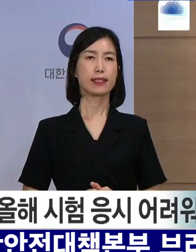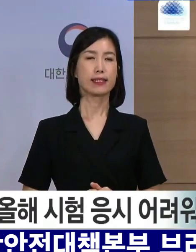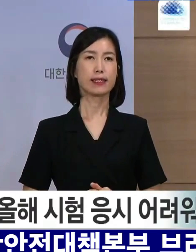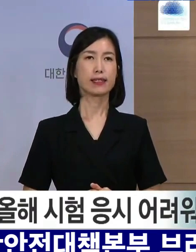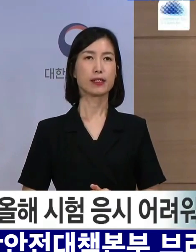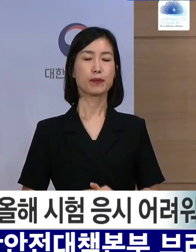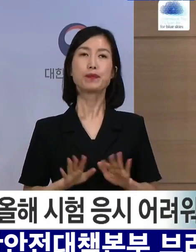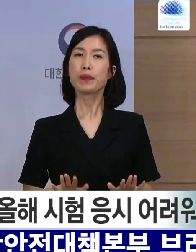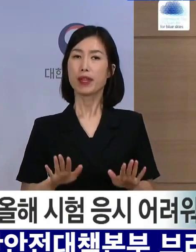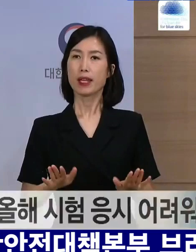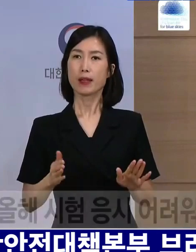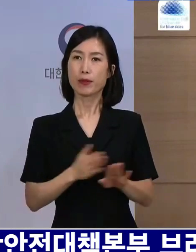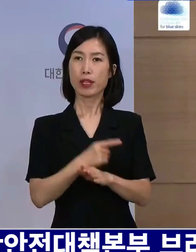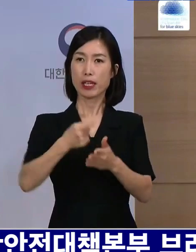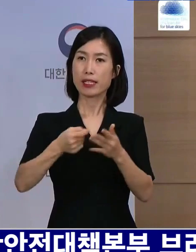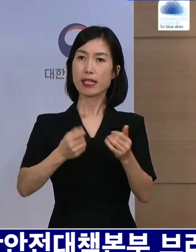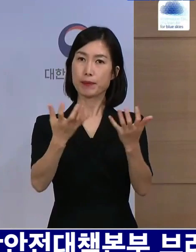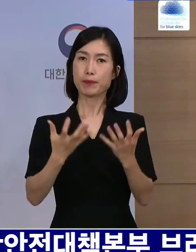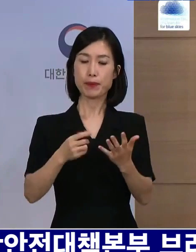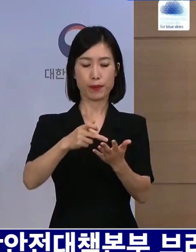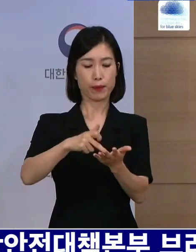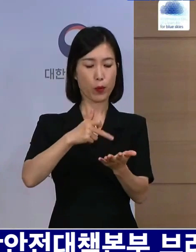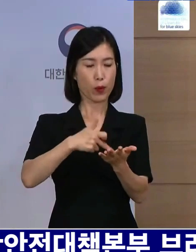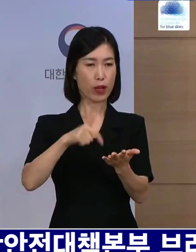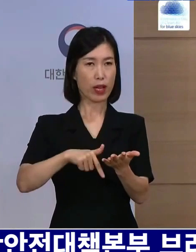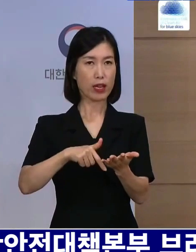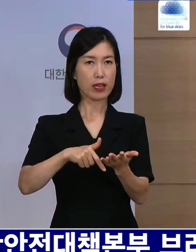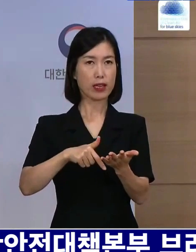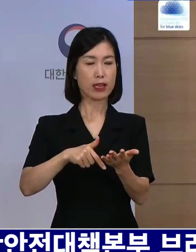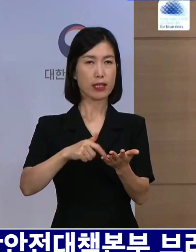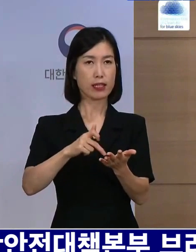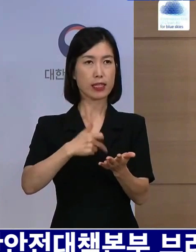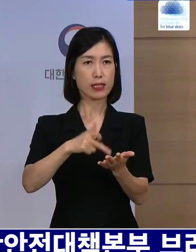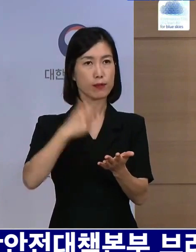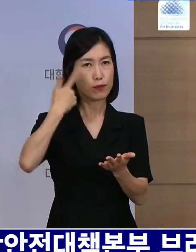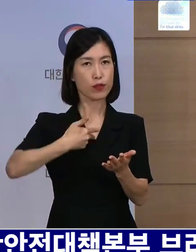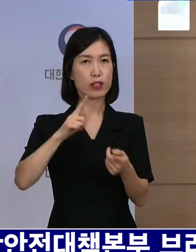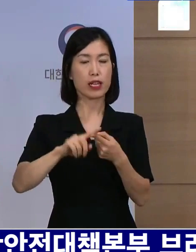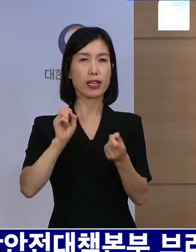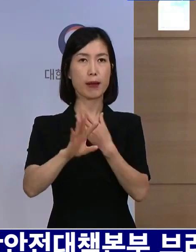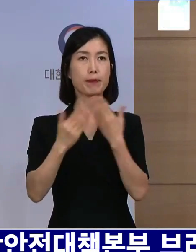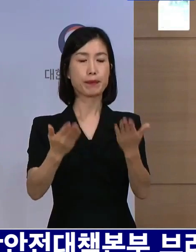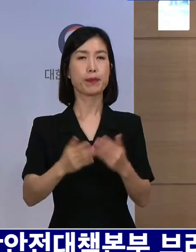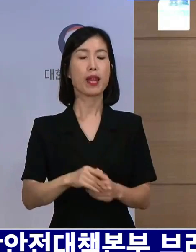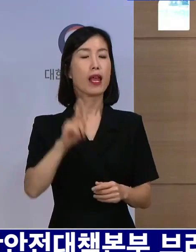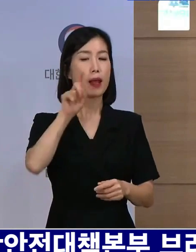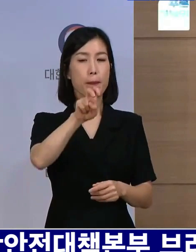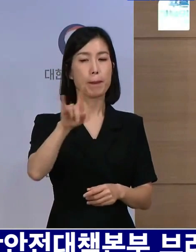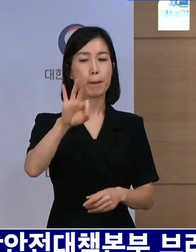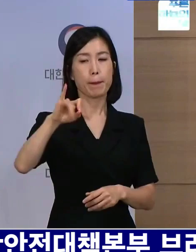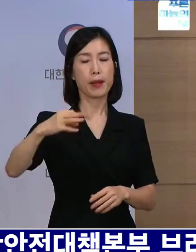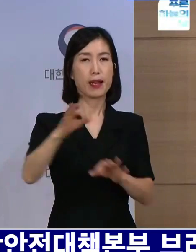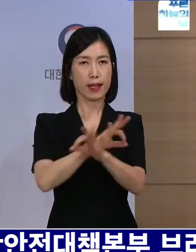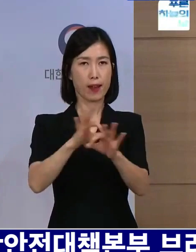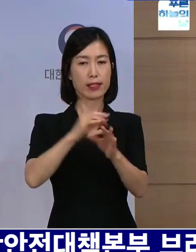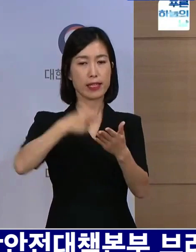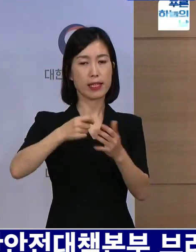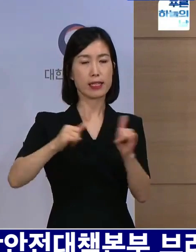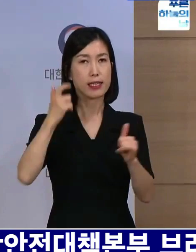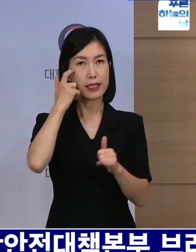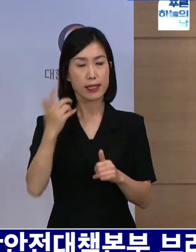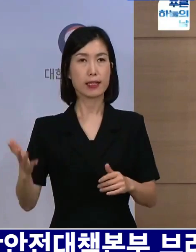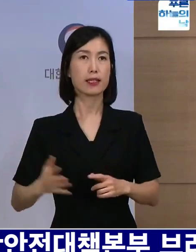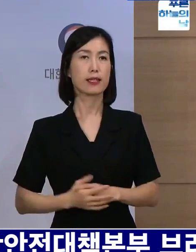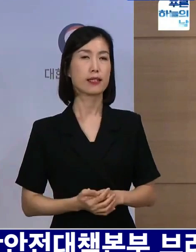지금부터는 현장에서 기자님들이 온라인으로 준 질의에 답하는 순서로 진행하겠습니다. 매일경제신문 김현주 기자님